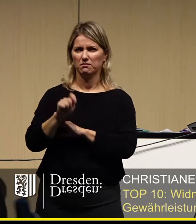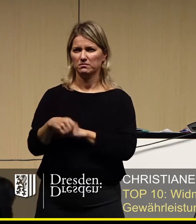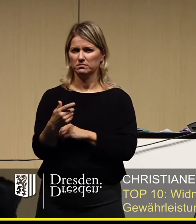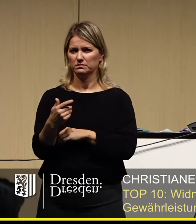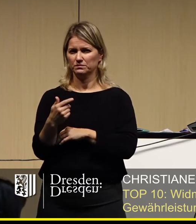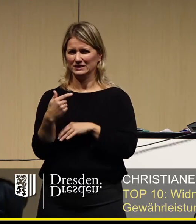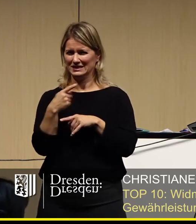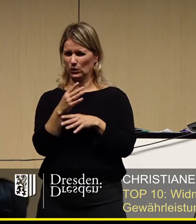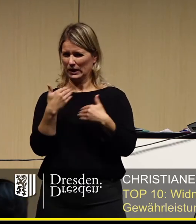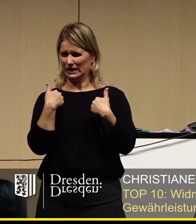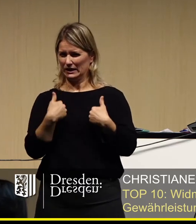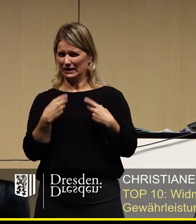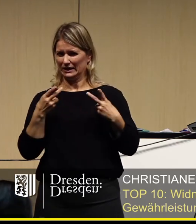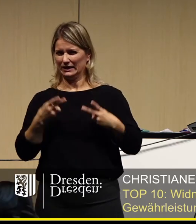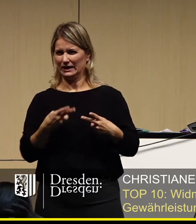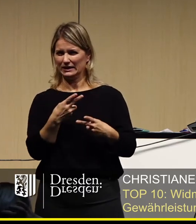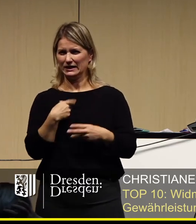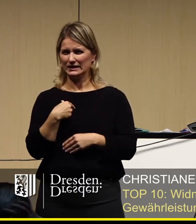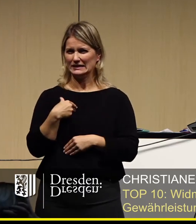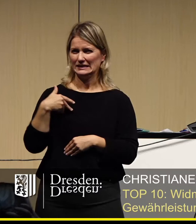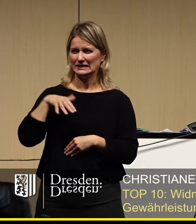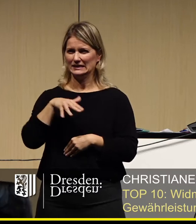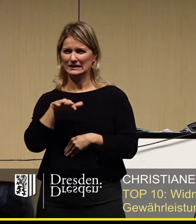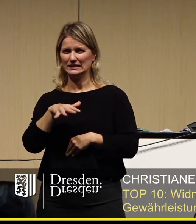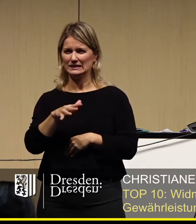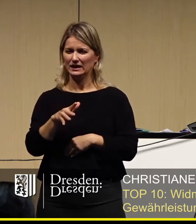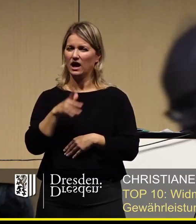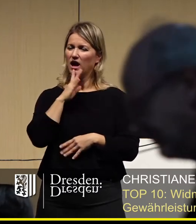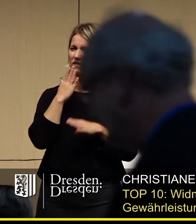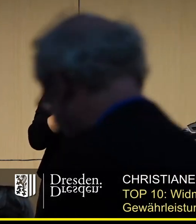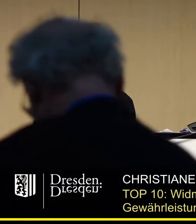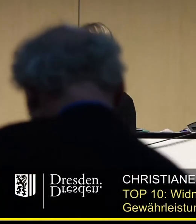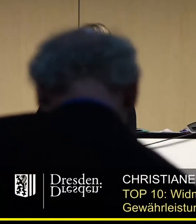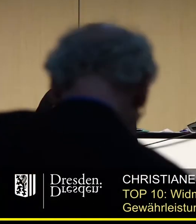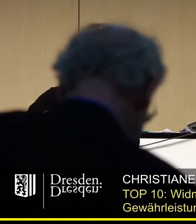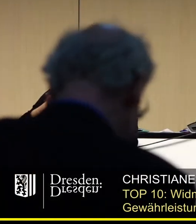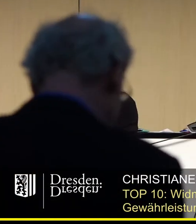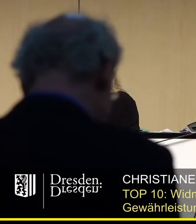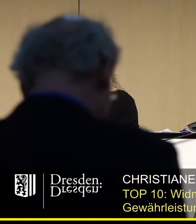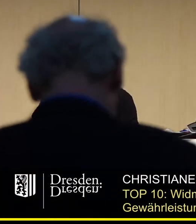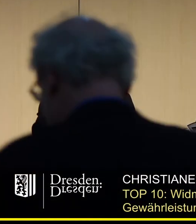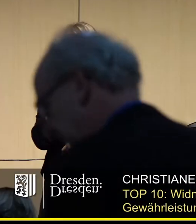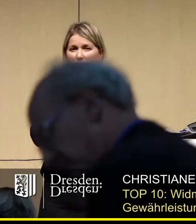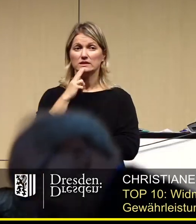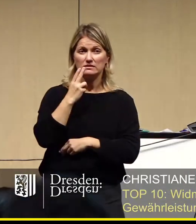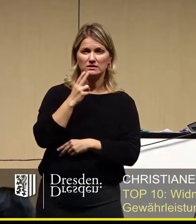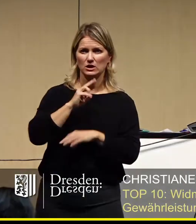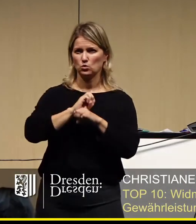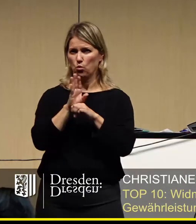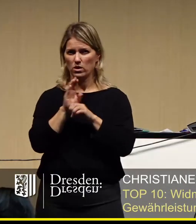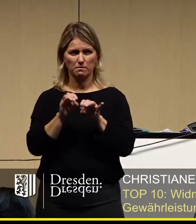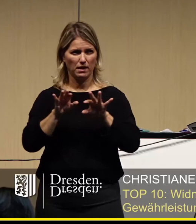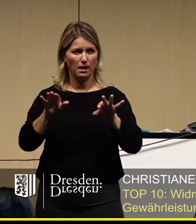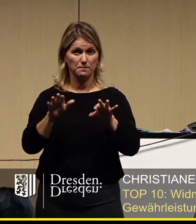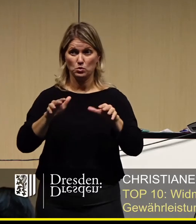nicht das richtige Zeichen. Denn wir müssen jetzt alles tun, damit die Zahlen nicht nach oben gehen und wir nicht